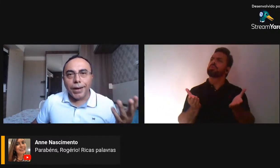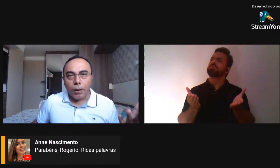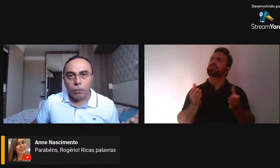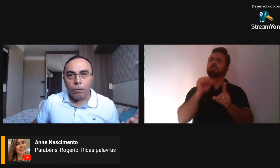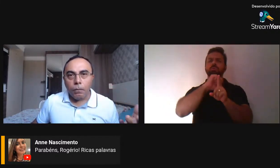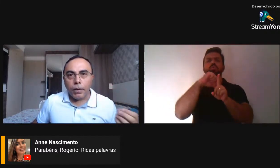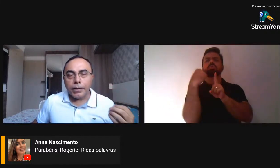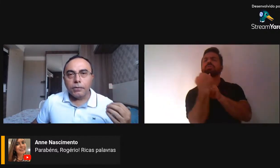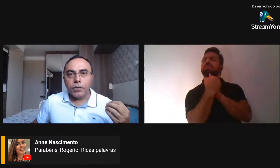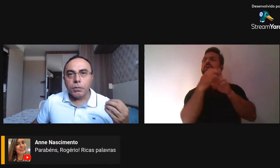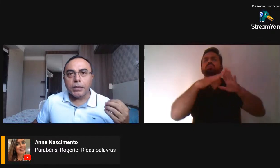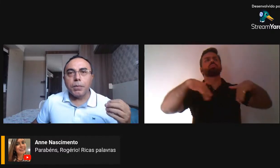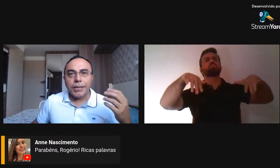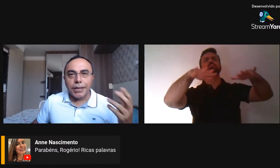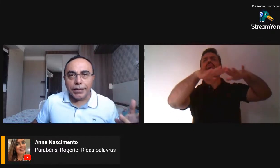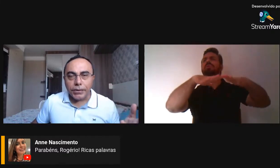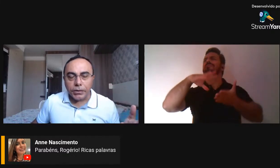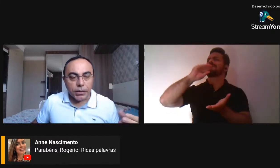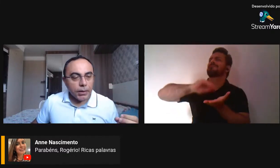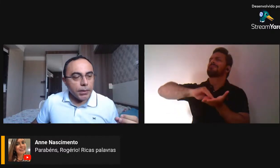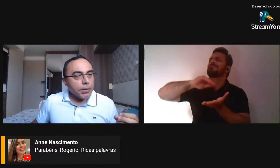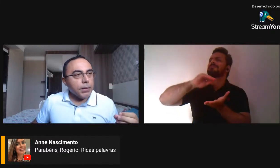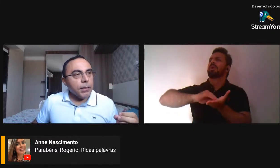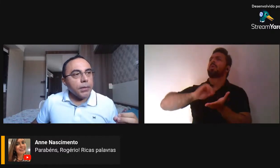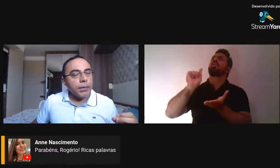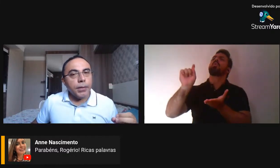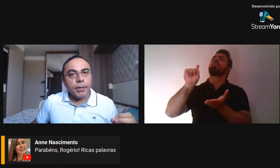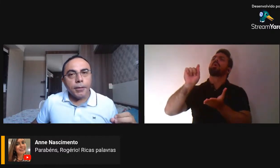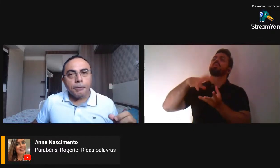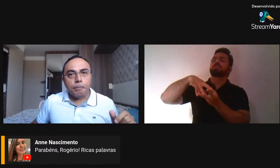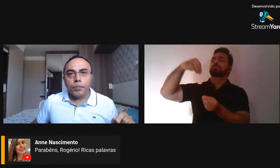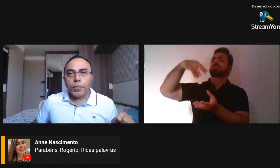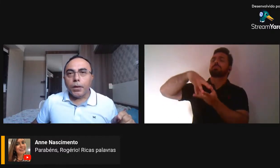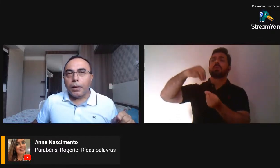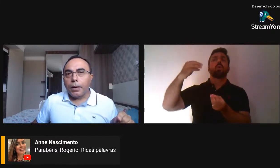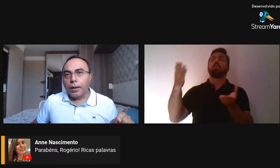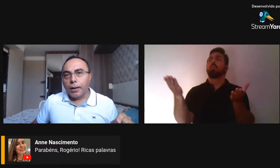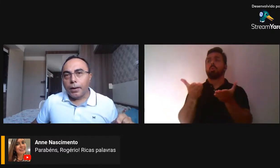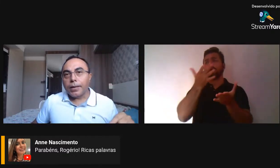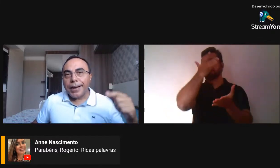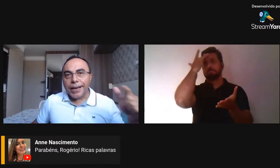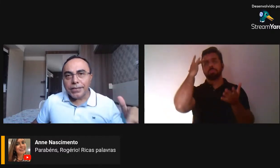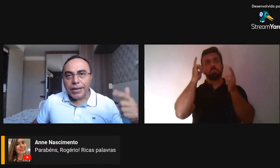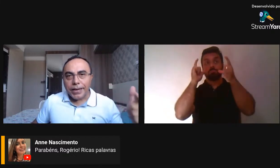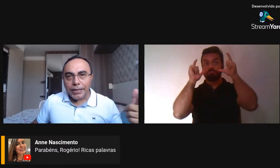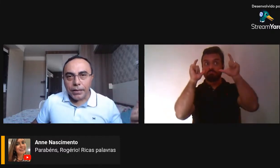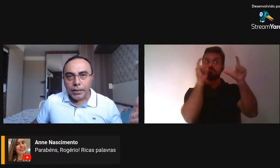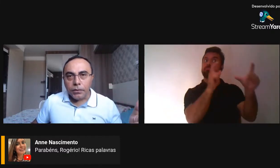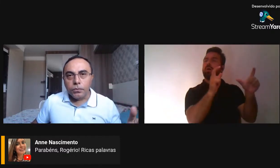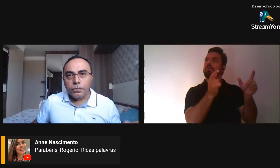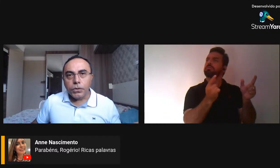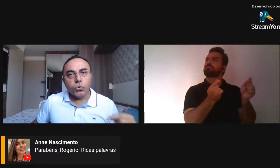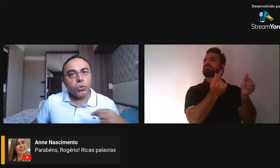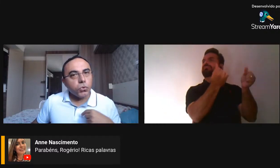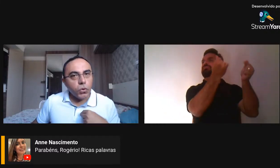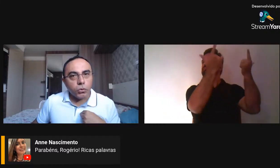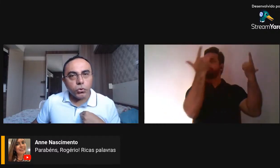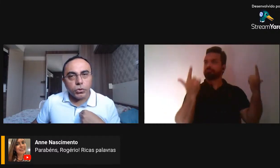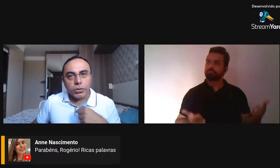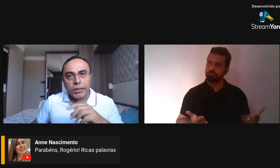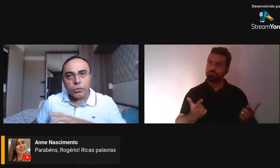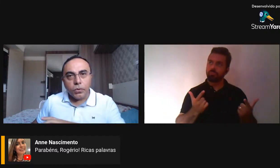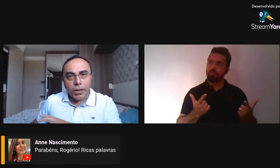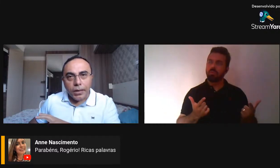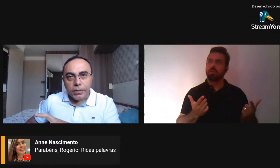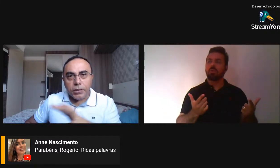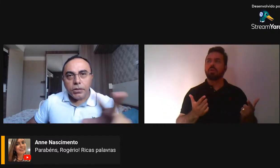material, cada vez mais materialista. E cresce a cada ano, isso não sou eu